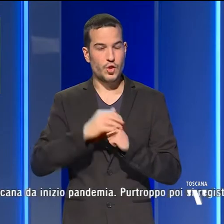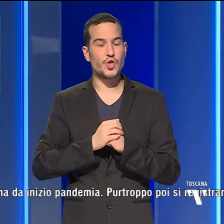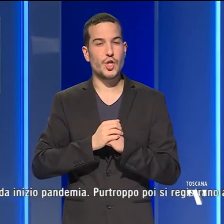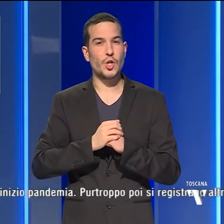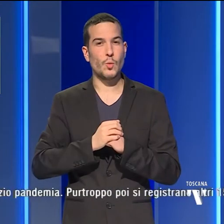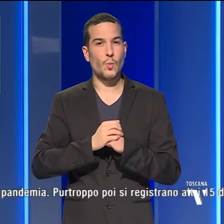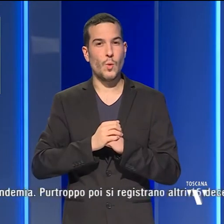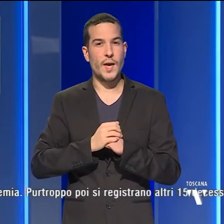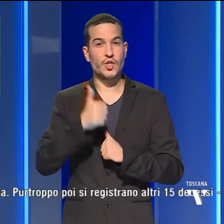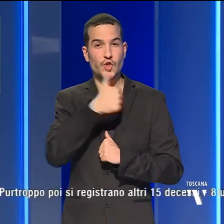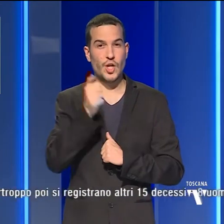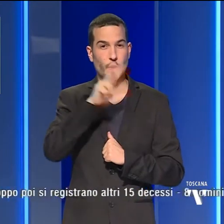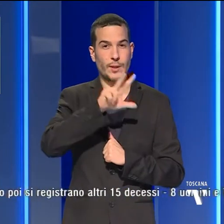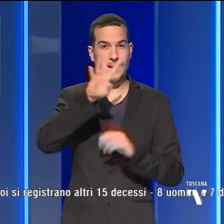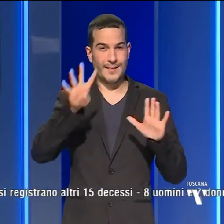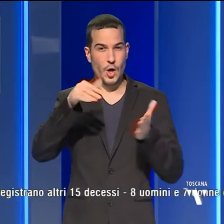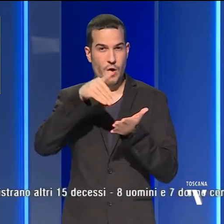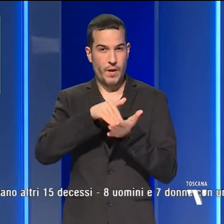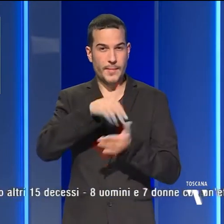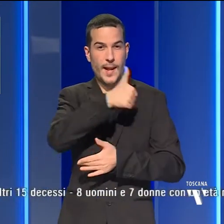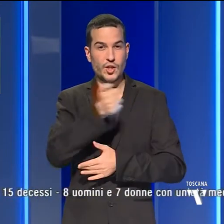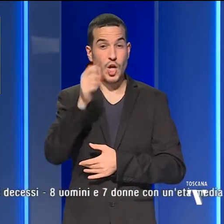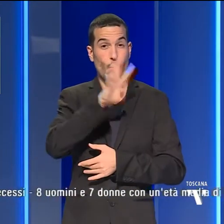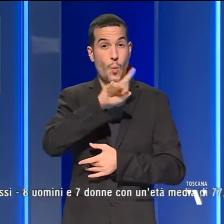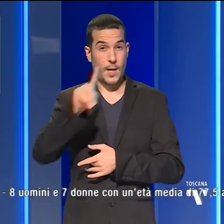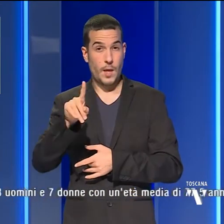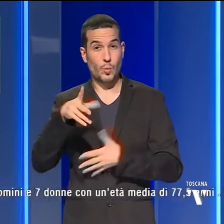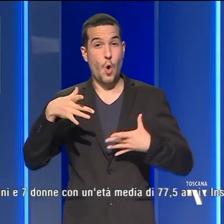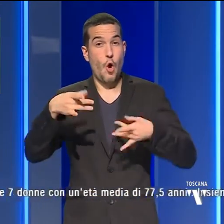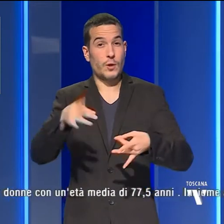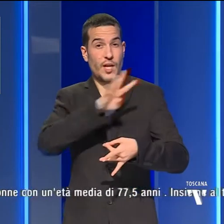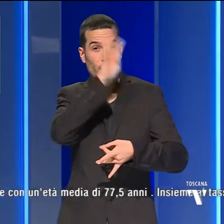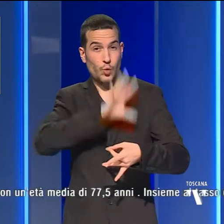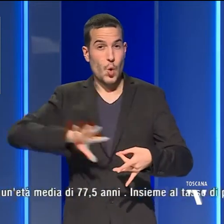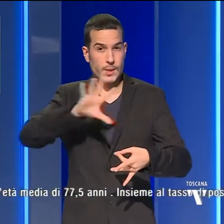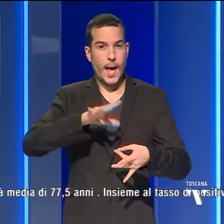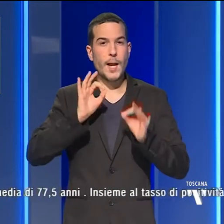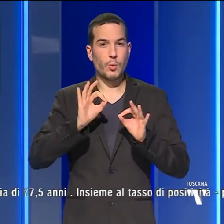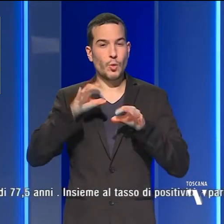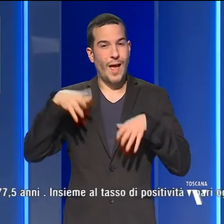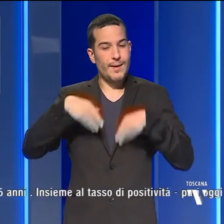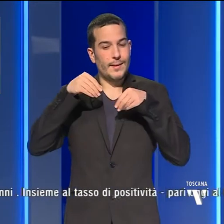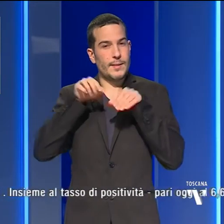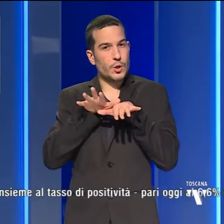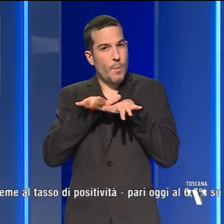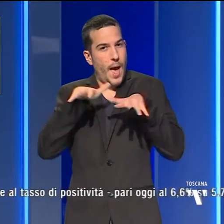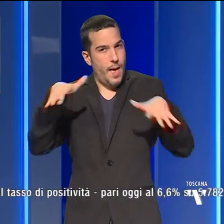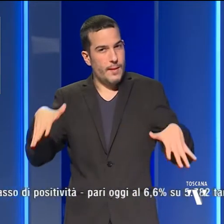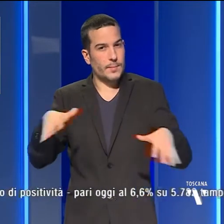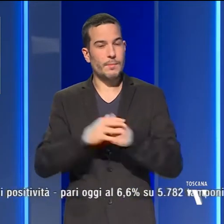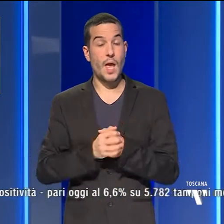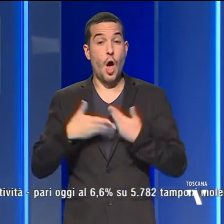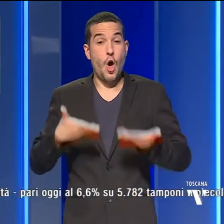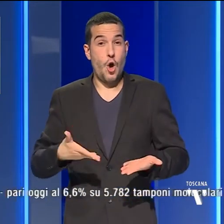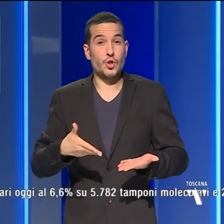139.141 i contagi in Toscana da inizio pandemia. Purtroppo si registrano